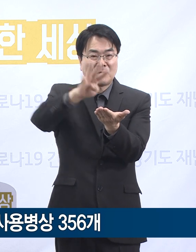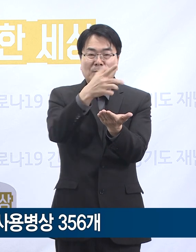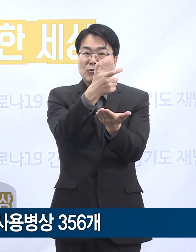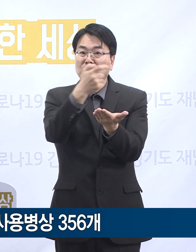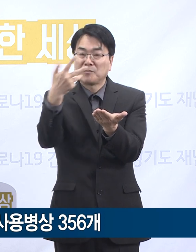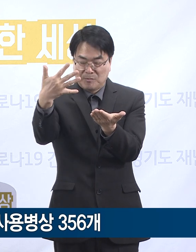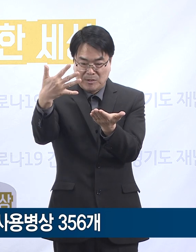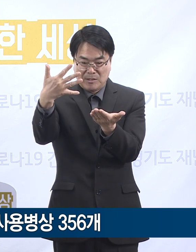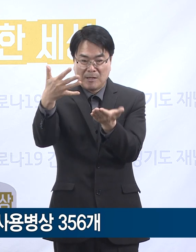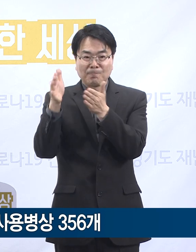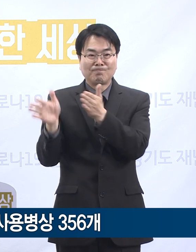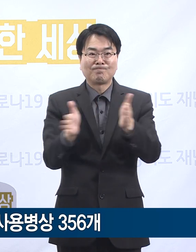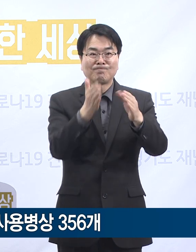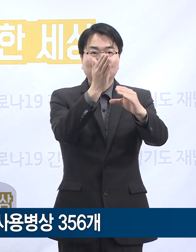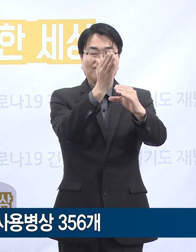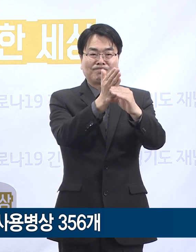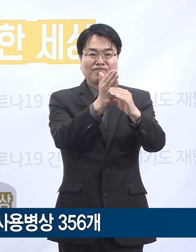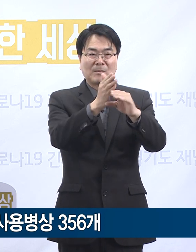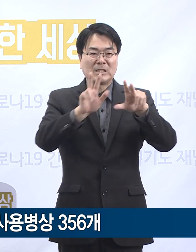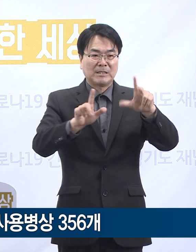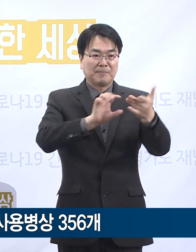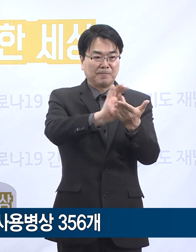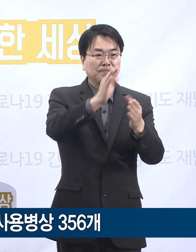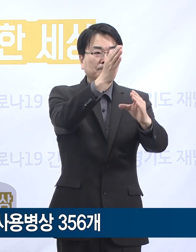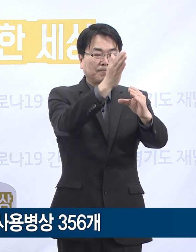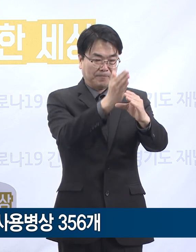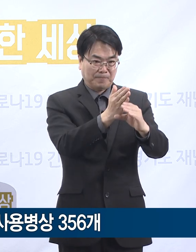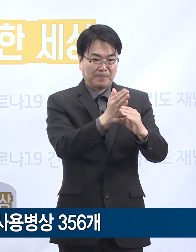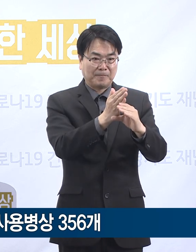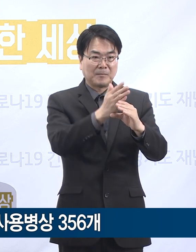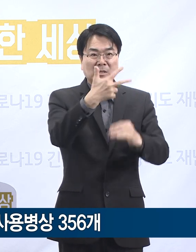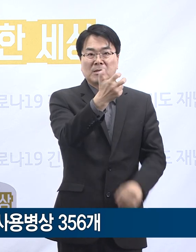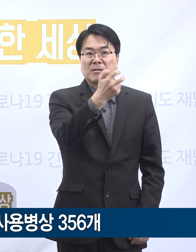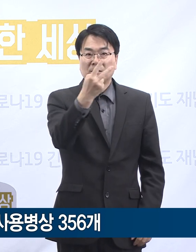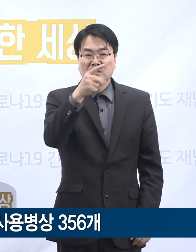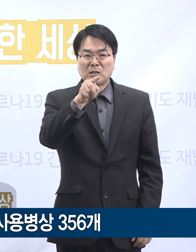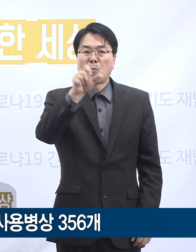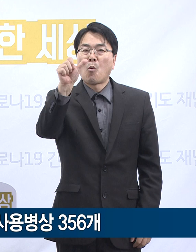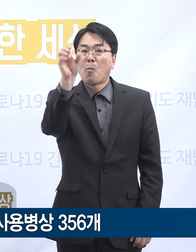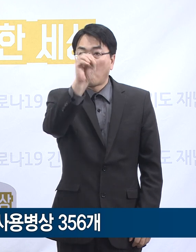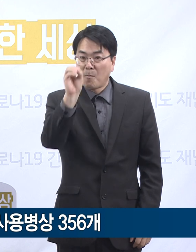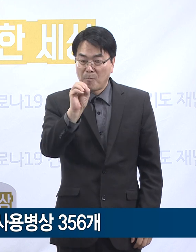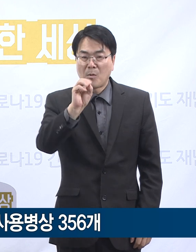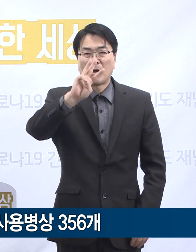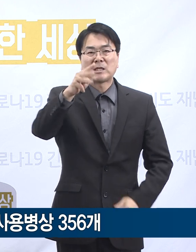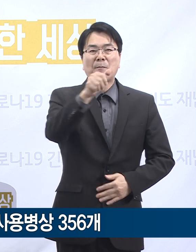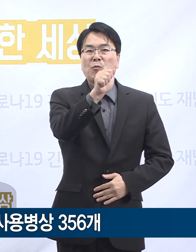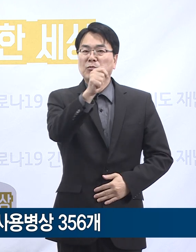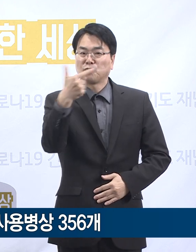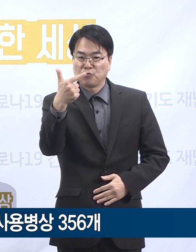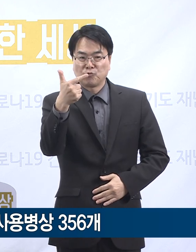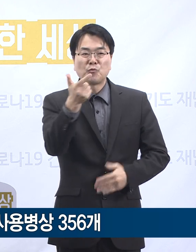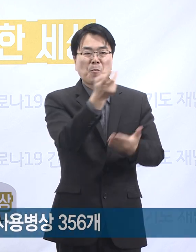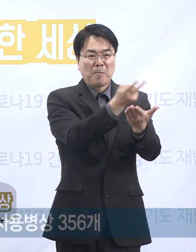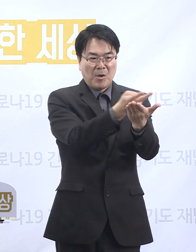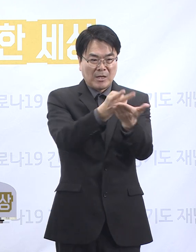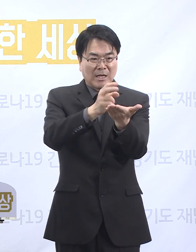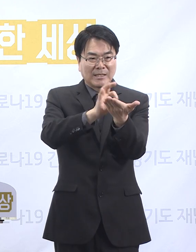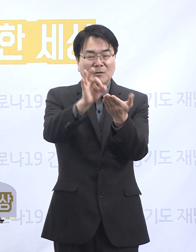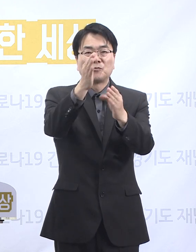치료 병상을 확보하고 있으며 현재 사용 중인 병상은 72.5%인 356병상입니다.